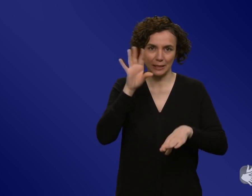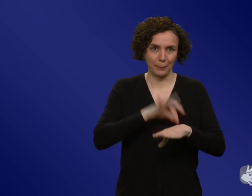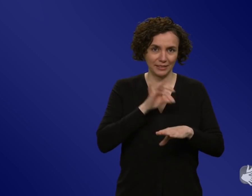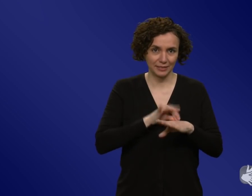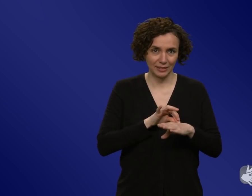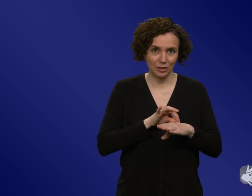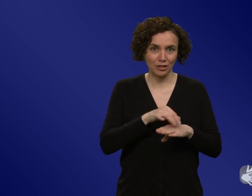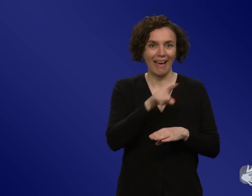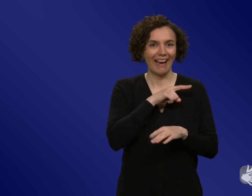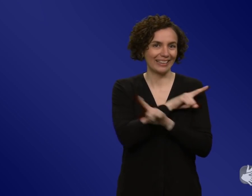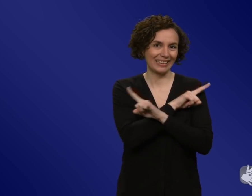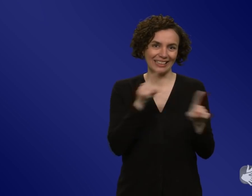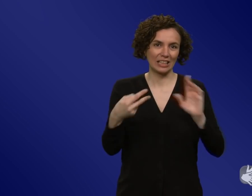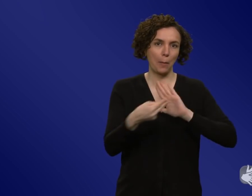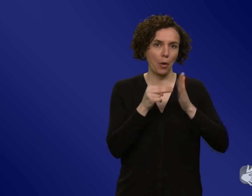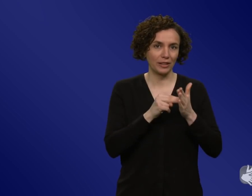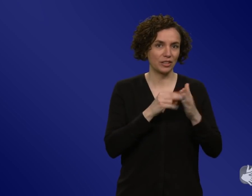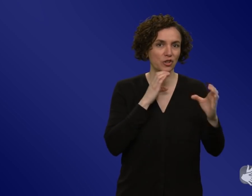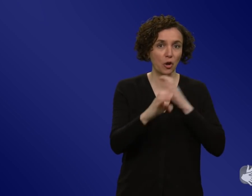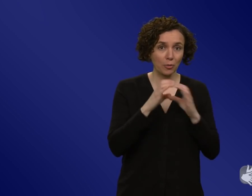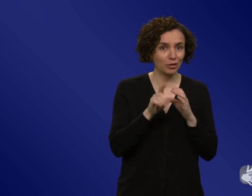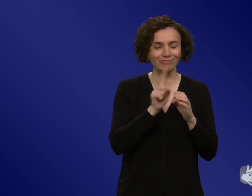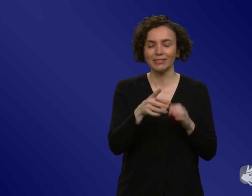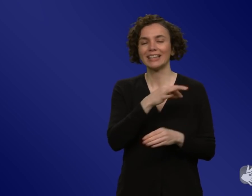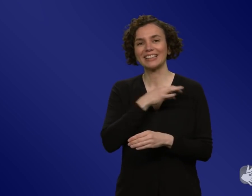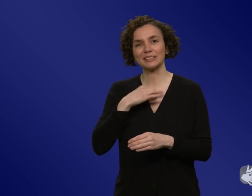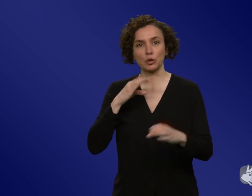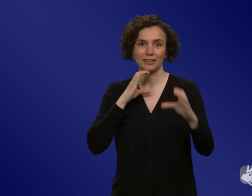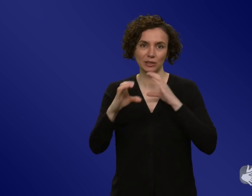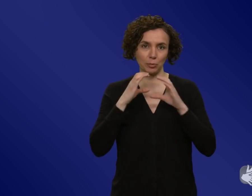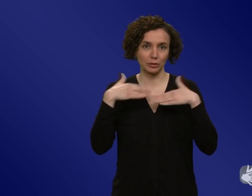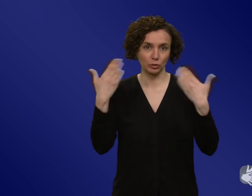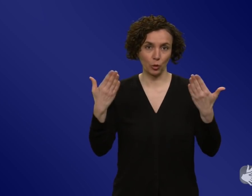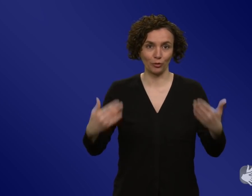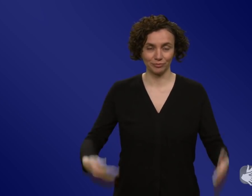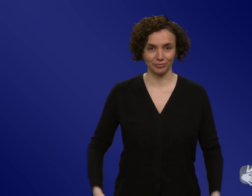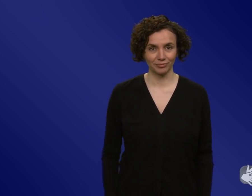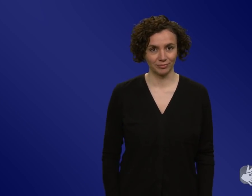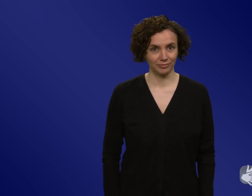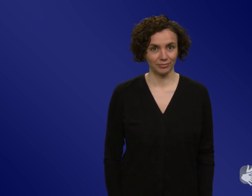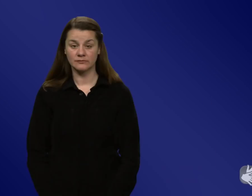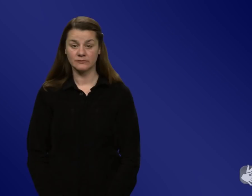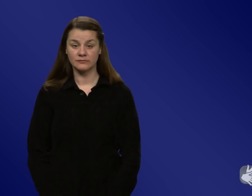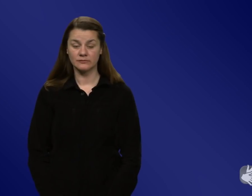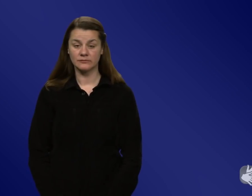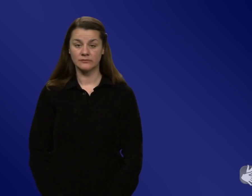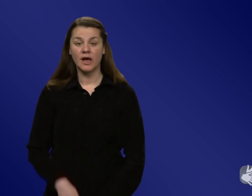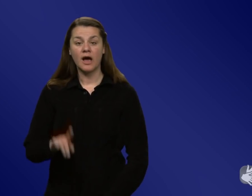politische Kommunikation, sondern Gesundheitskommunikation. Hat das auch mit Glaubwürdigkeit zu tun, also dass die Politik, sagen wir mal jetzt das Gesundheitsministerium zum